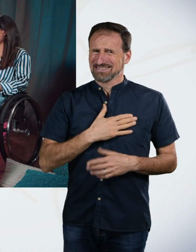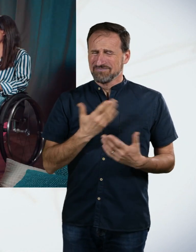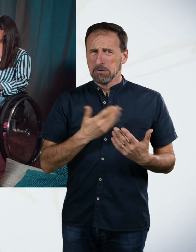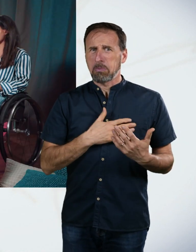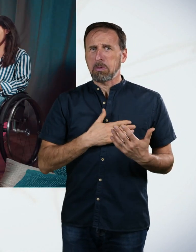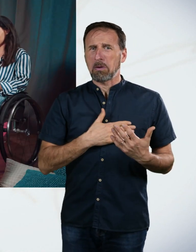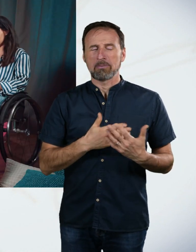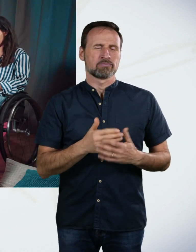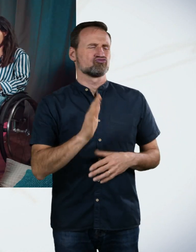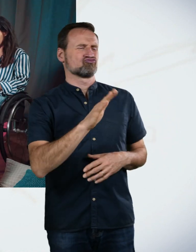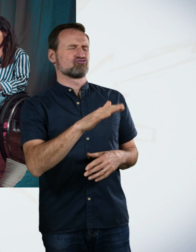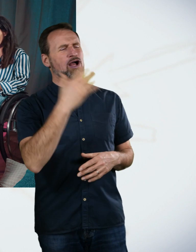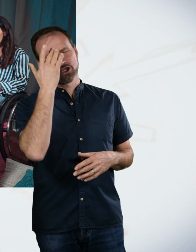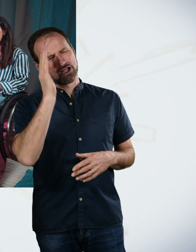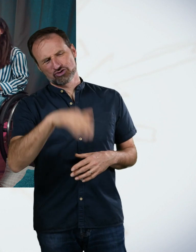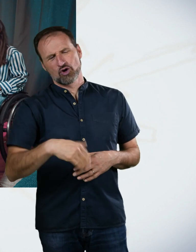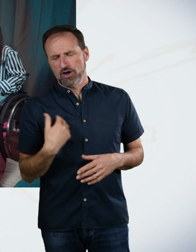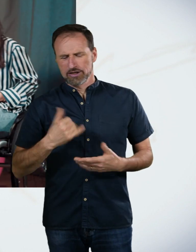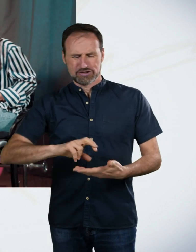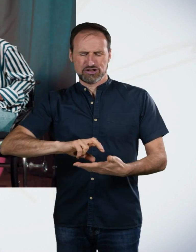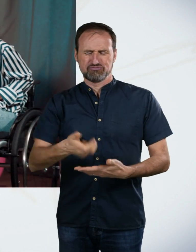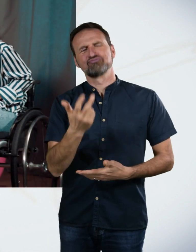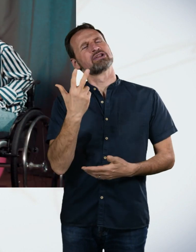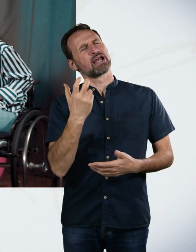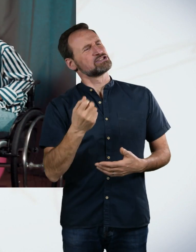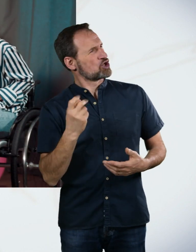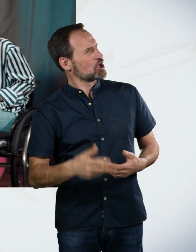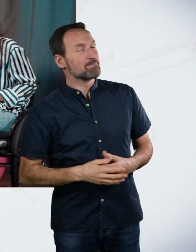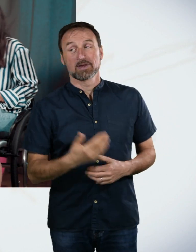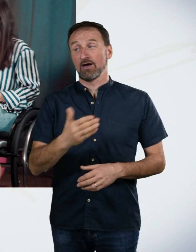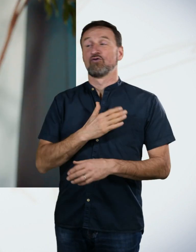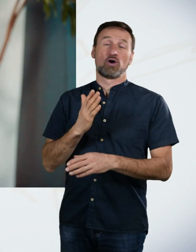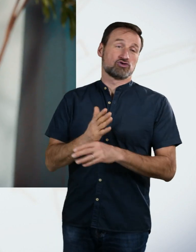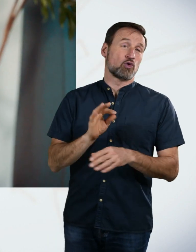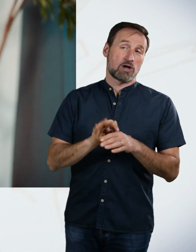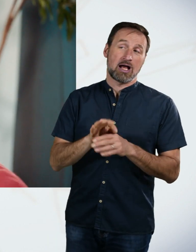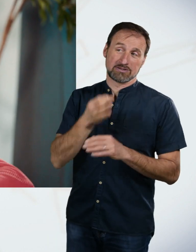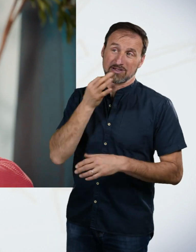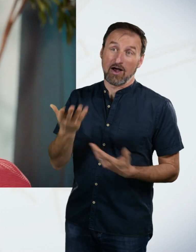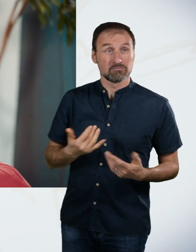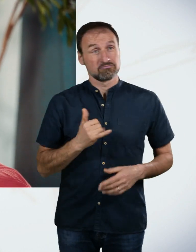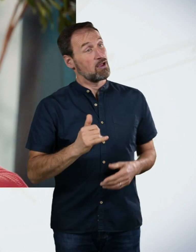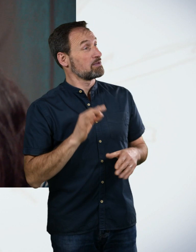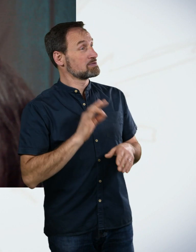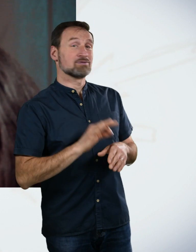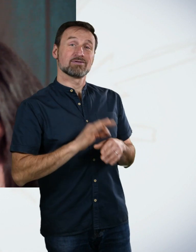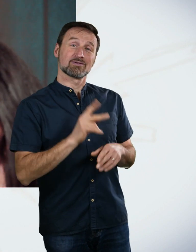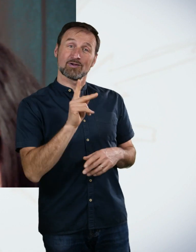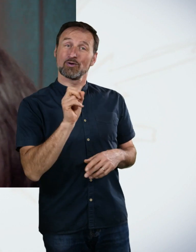wir jetzt auch alle Sorgen drum. Mach dich mal auf 30, oder? Ja, natürlich alles vorher mit einem Arzt abgeklärt. Natürlich. Dr. Kevin. Ja, es gibt bis 100.